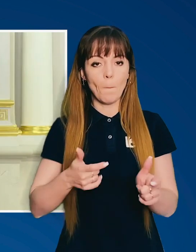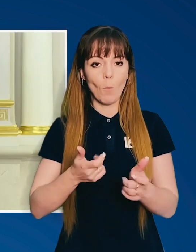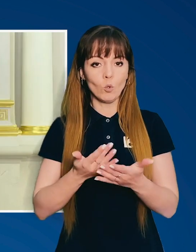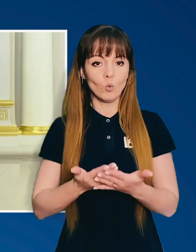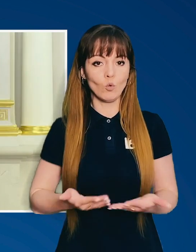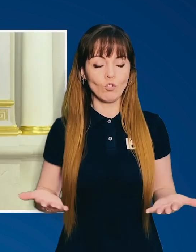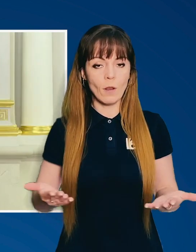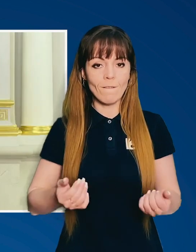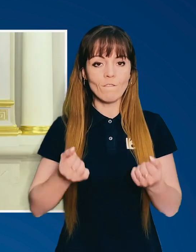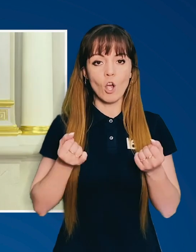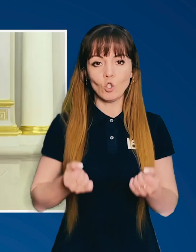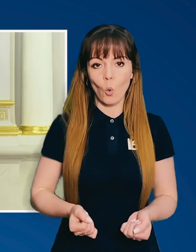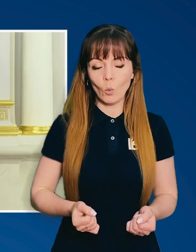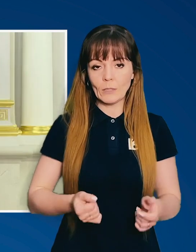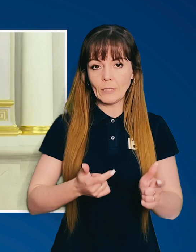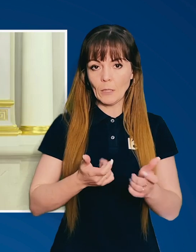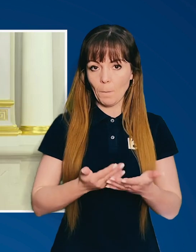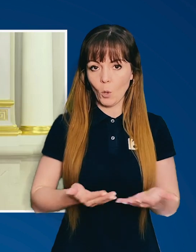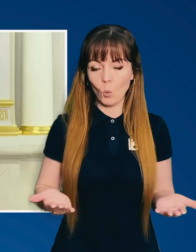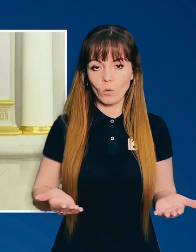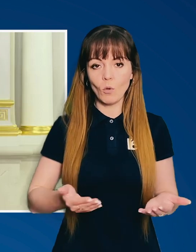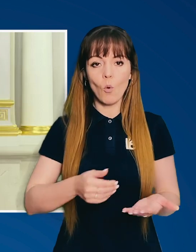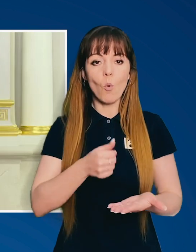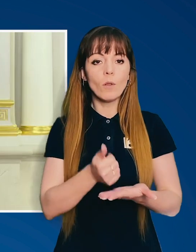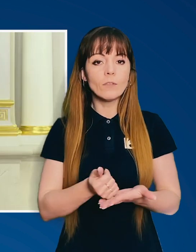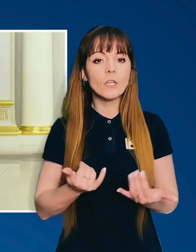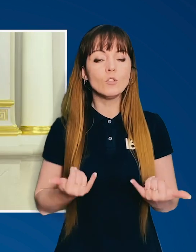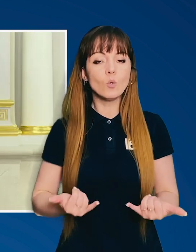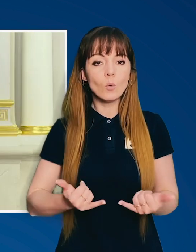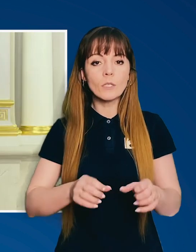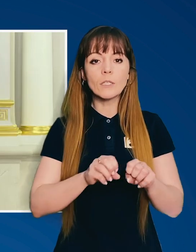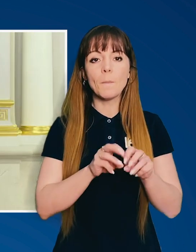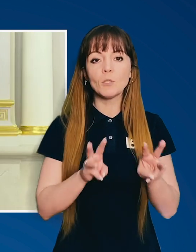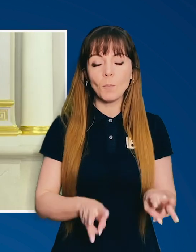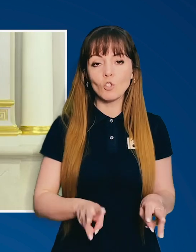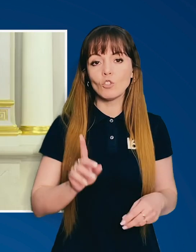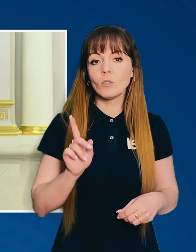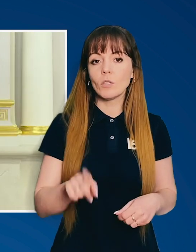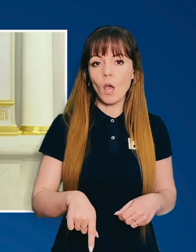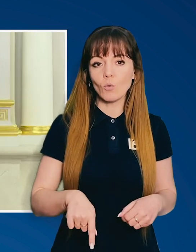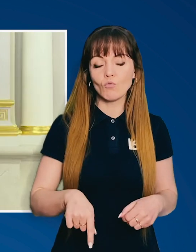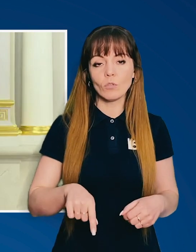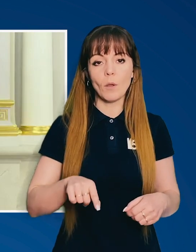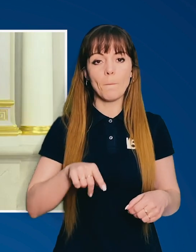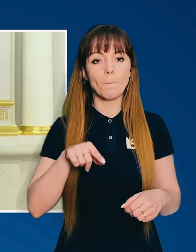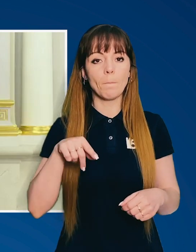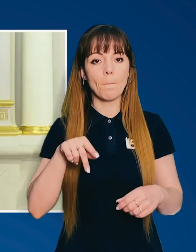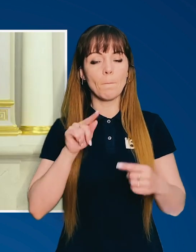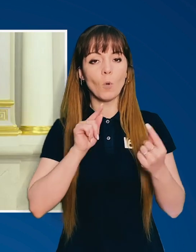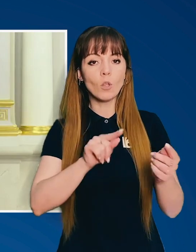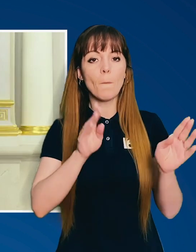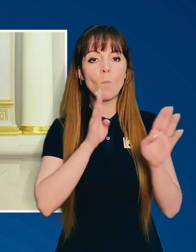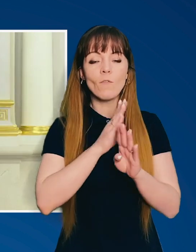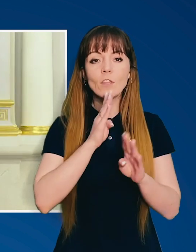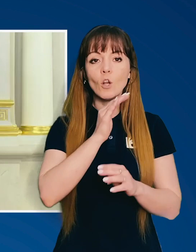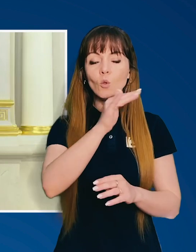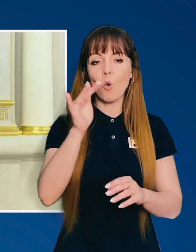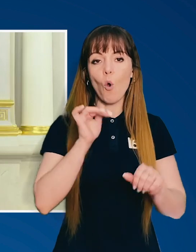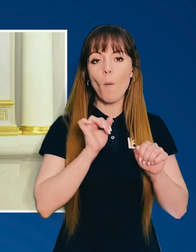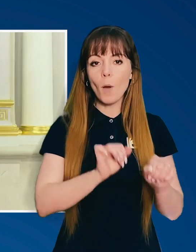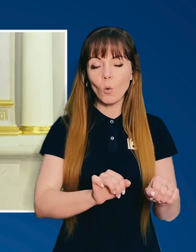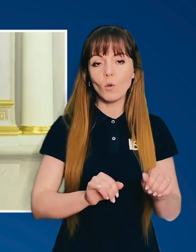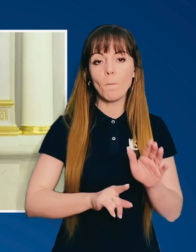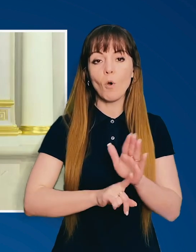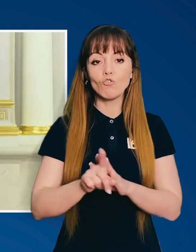збільшити постачання важкої зброї, головне сьогодні, забезпечити також протиповітряну